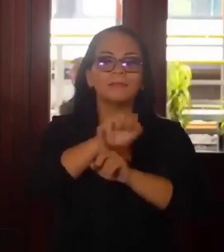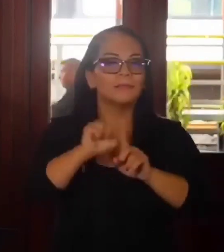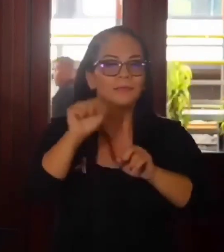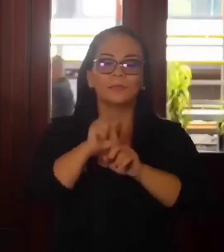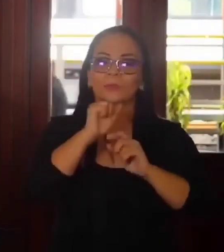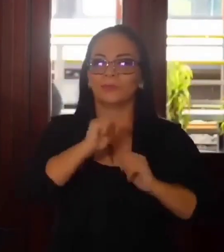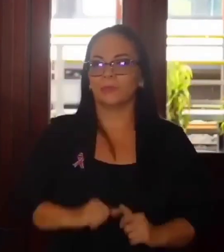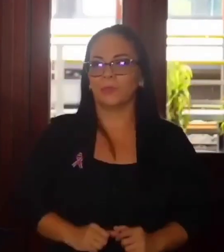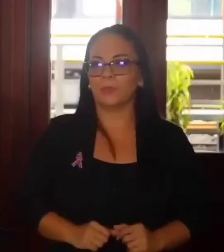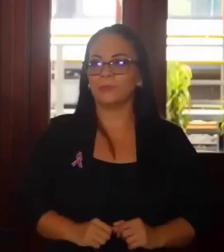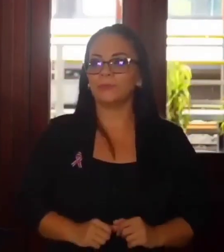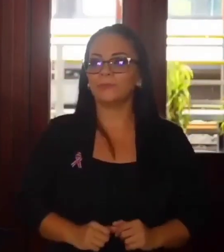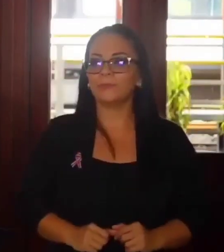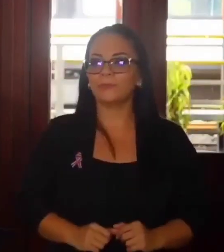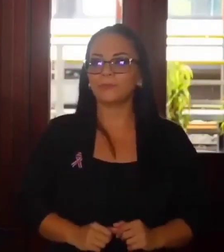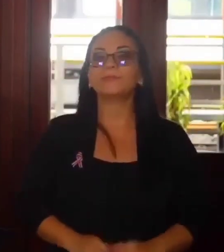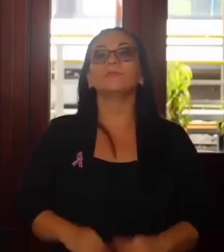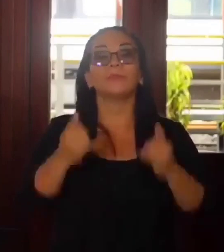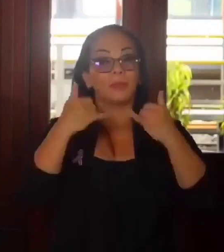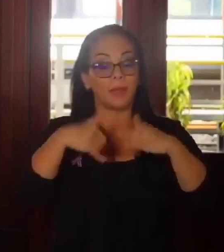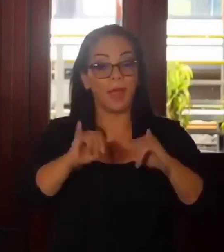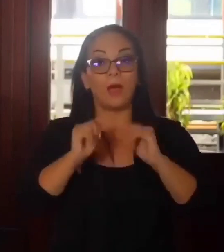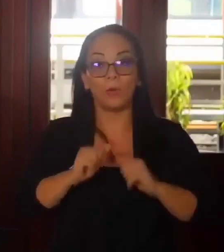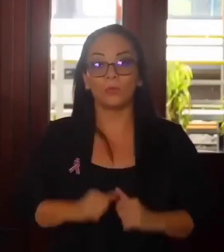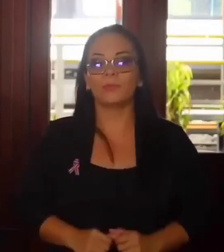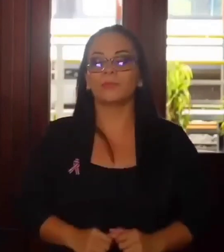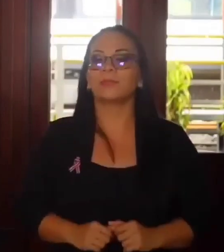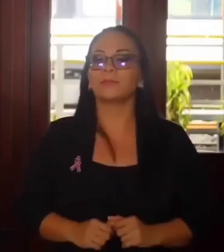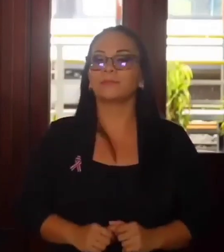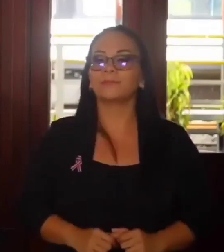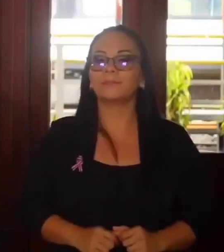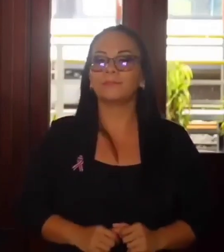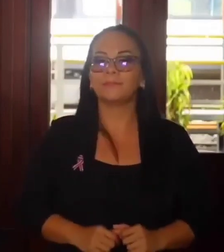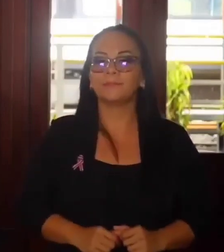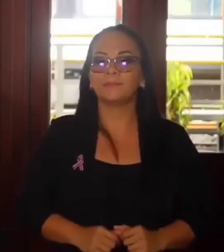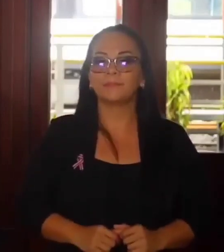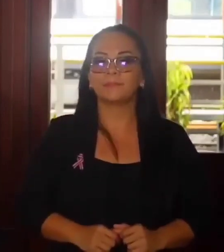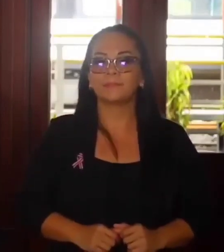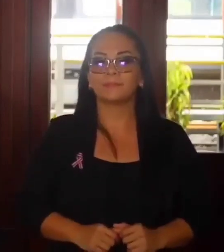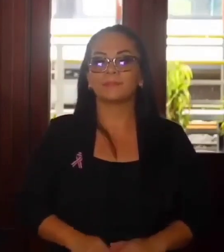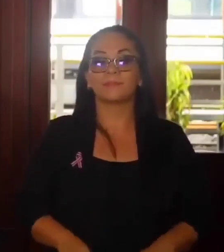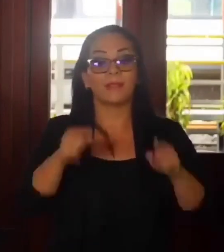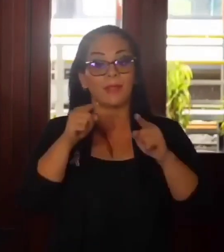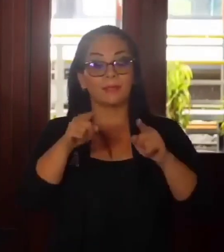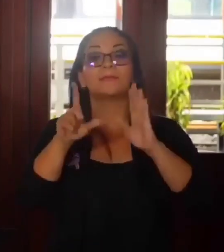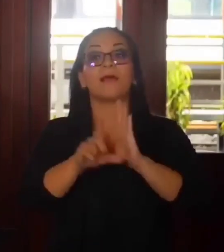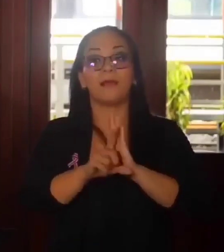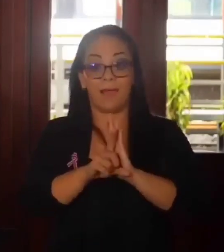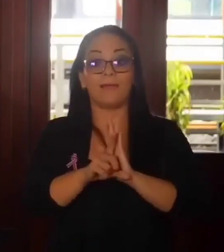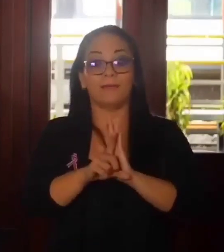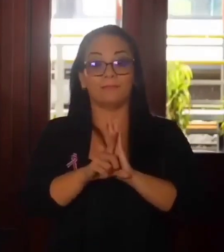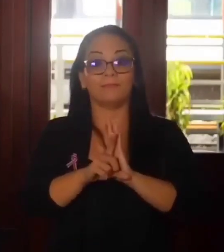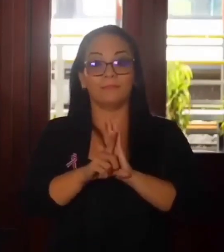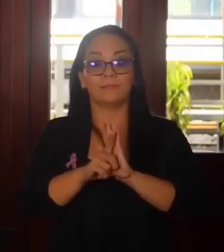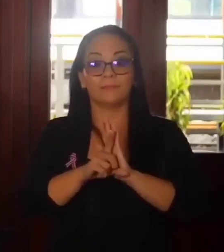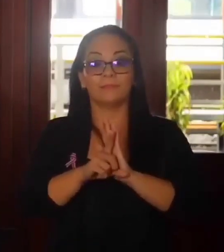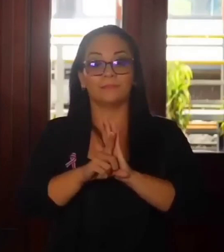malas, y aún así, esa ley permitiría